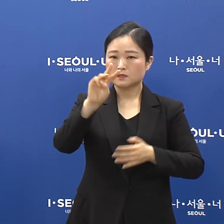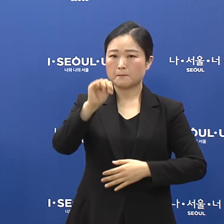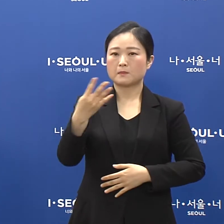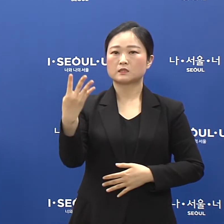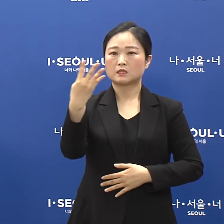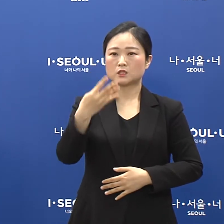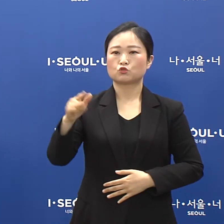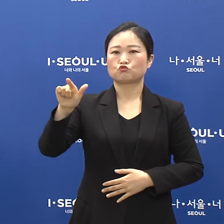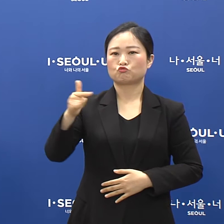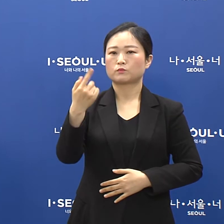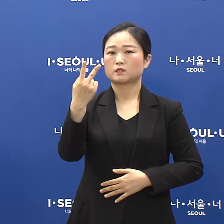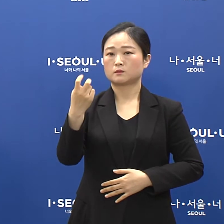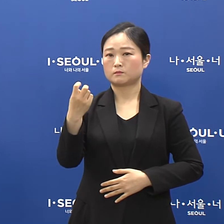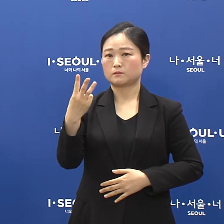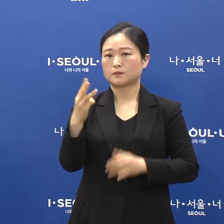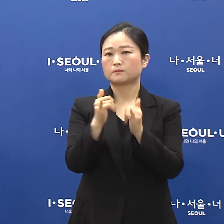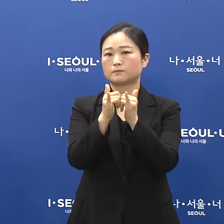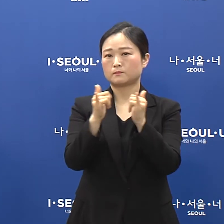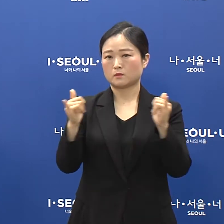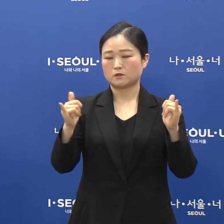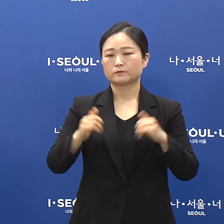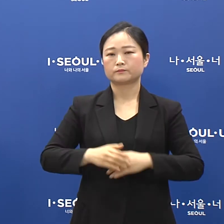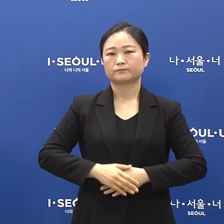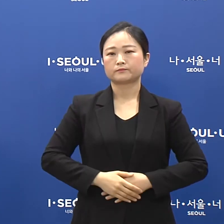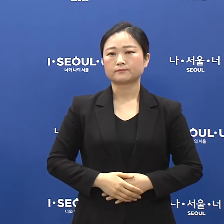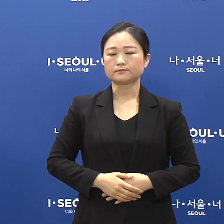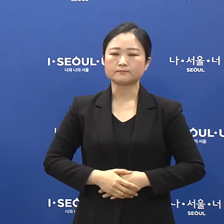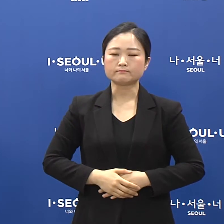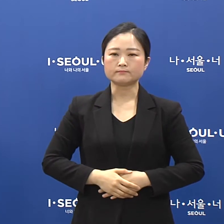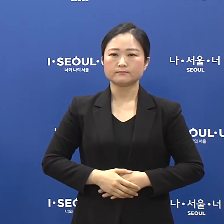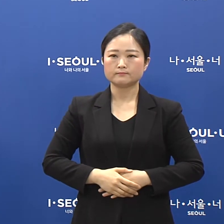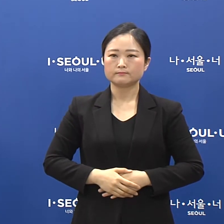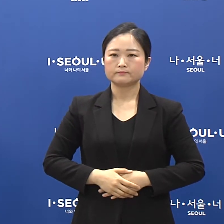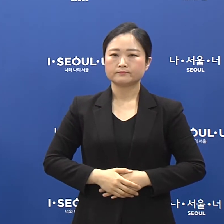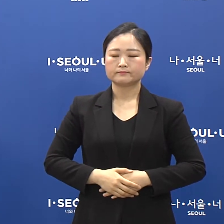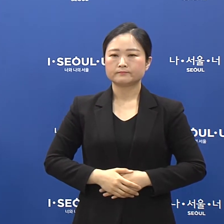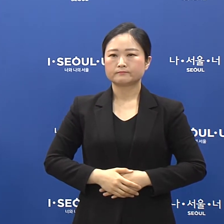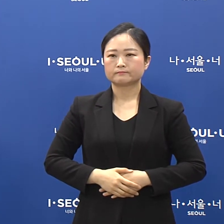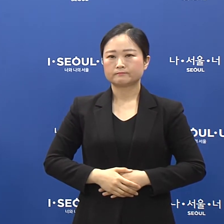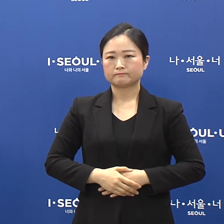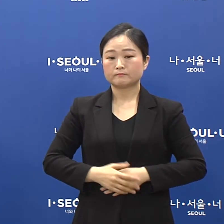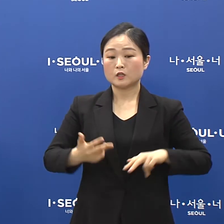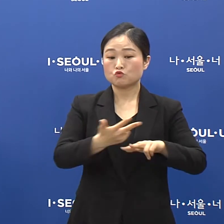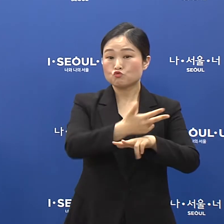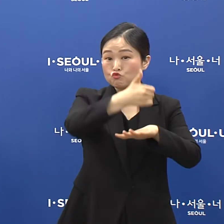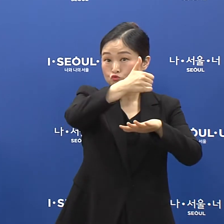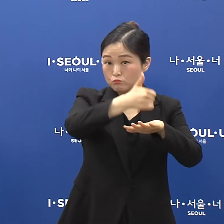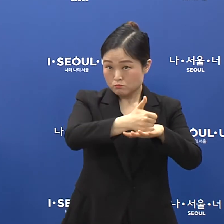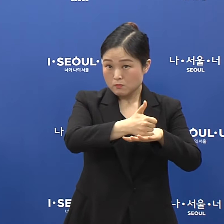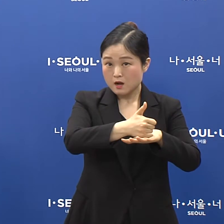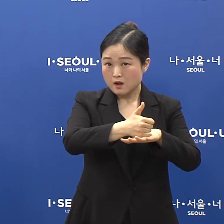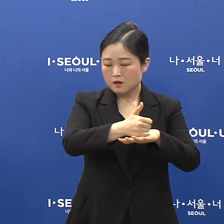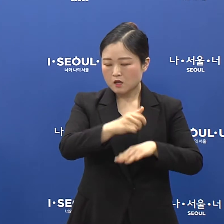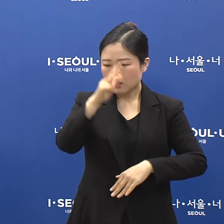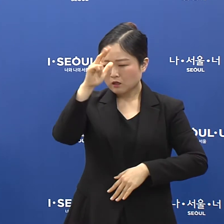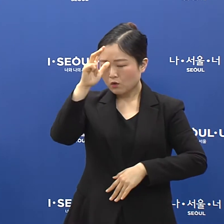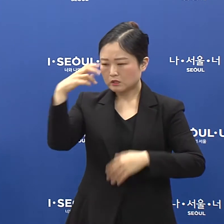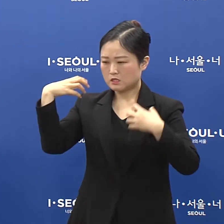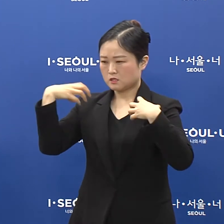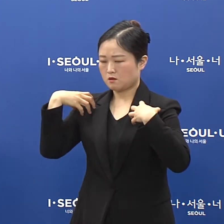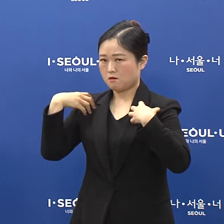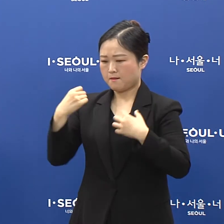,623명으로 집계되어 있습니다. 서울시는 또한 주말 동안 경찰청과 합동으로